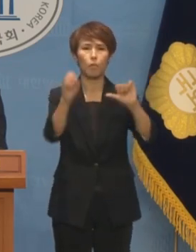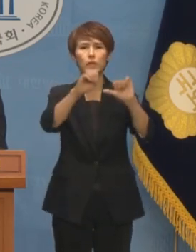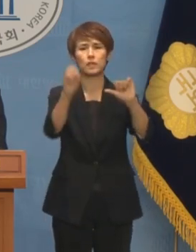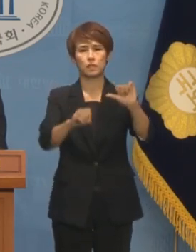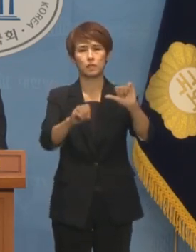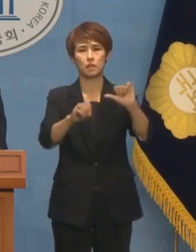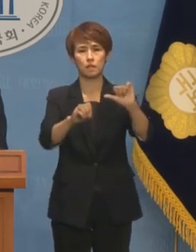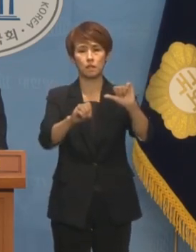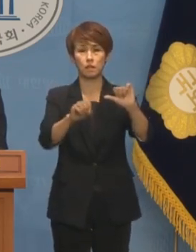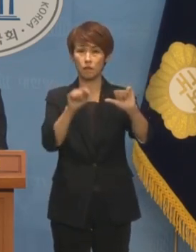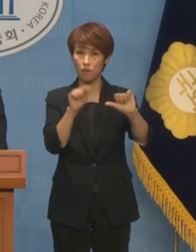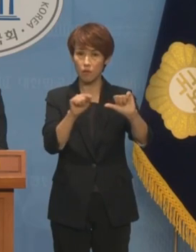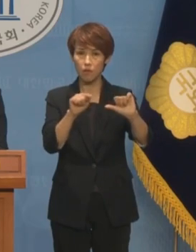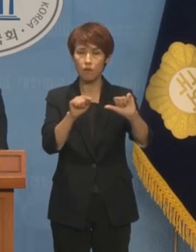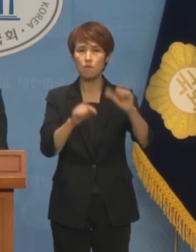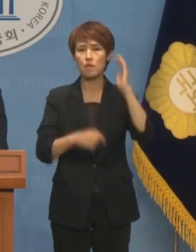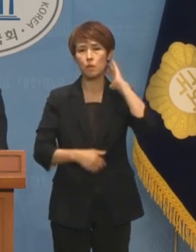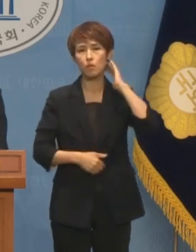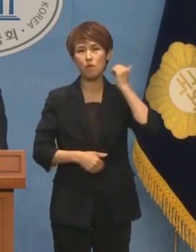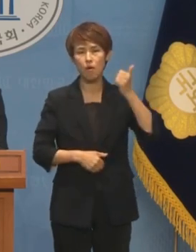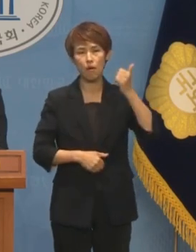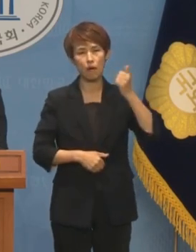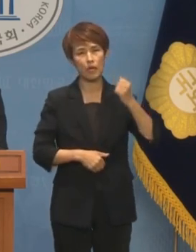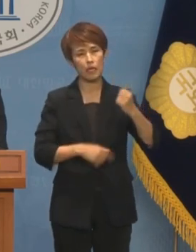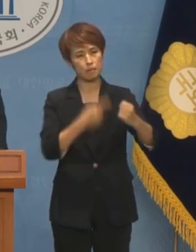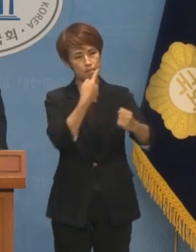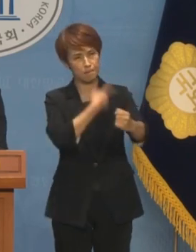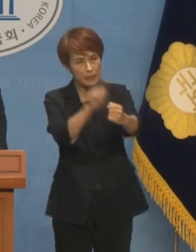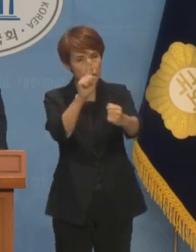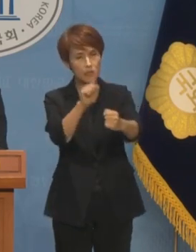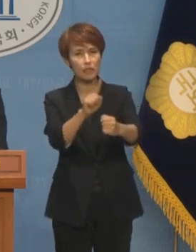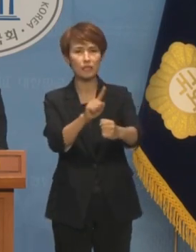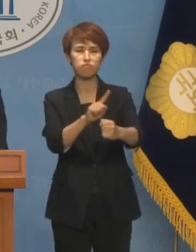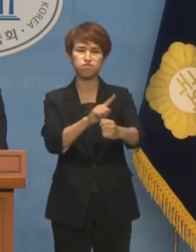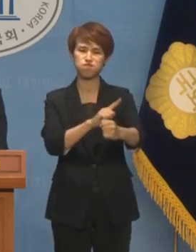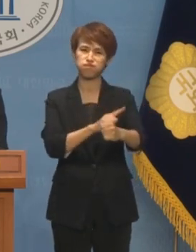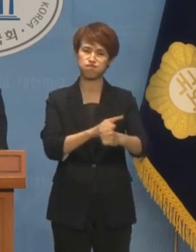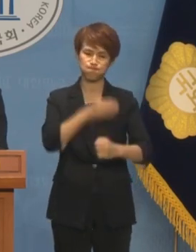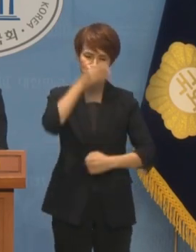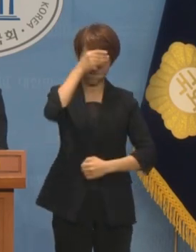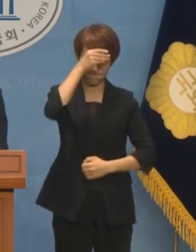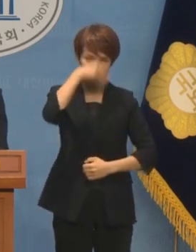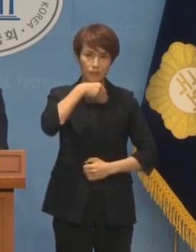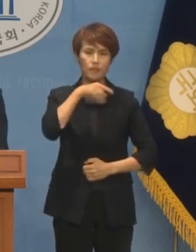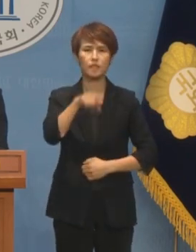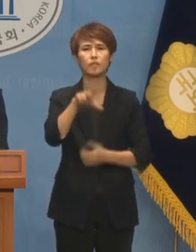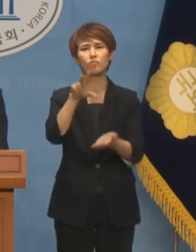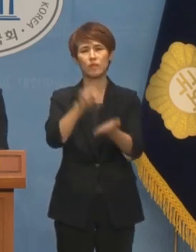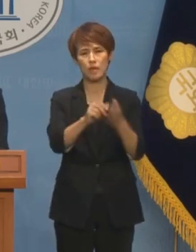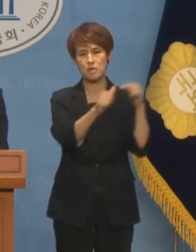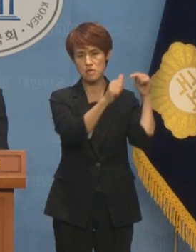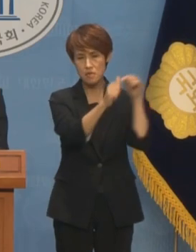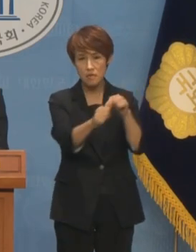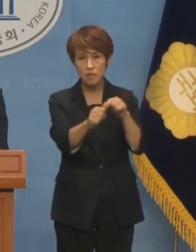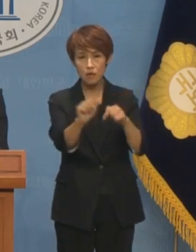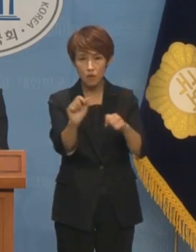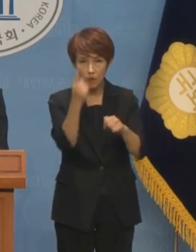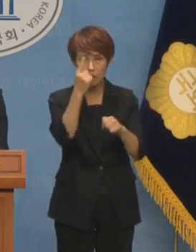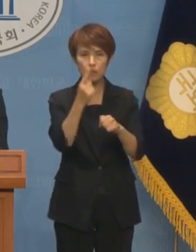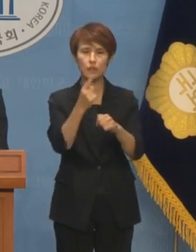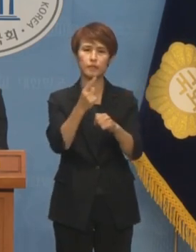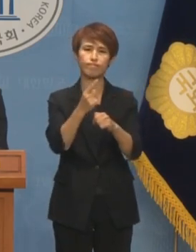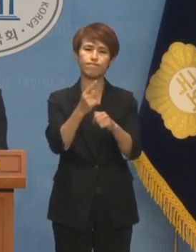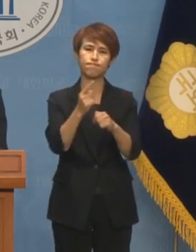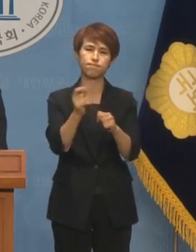국정과제는 대통령의 무능하고 무책임하고 무도한 비과학적 강압에 의해 휴지 조각이